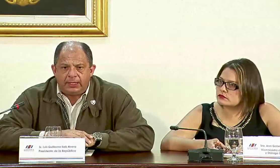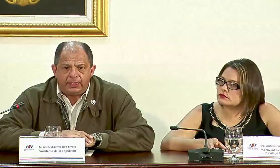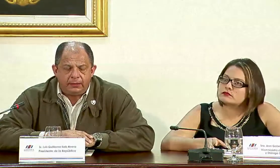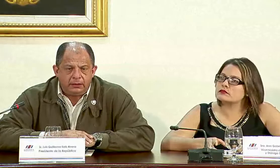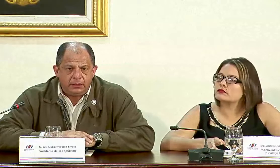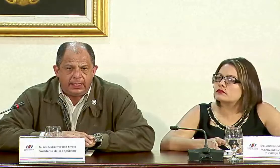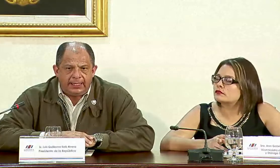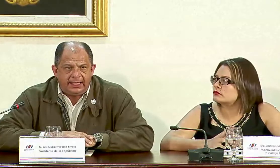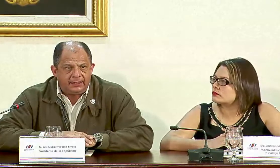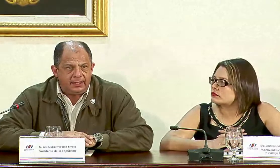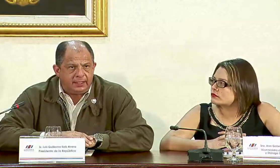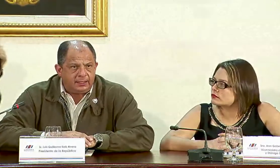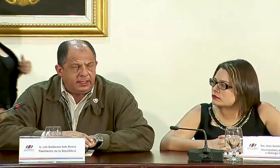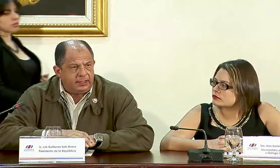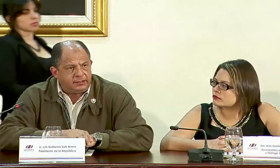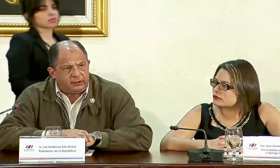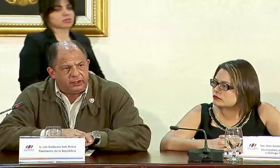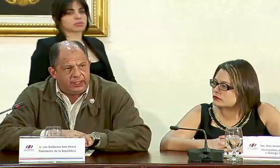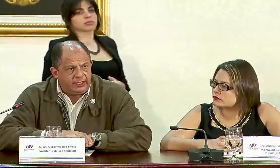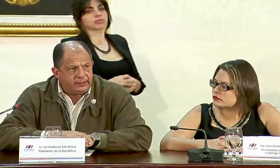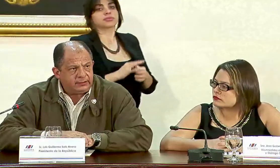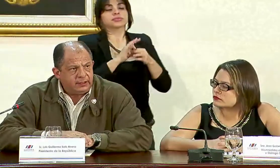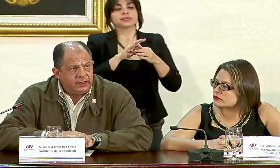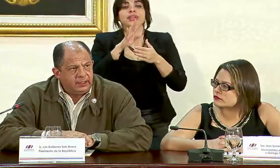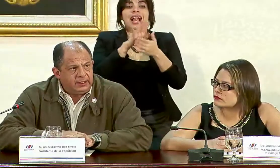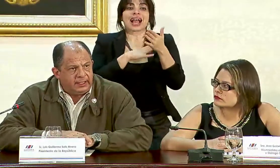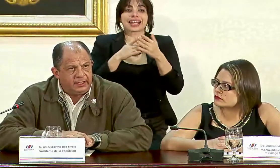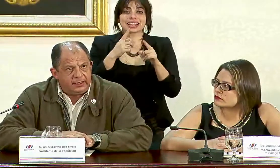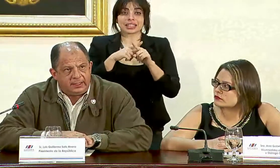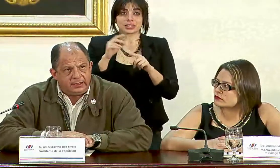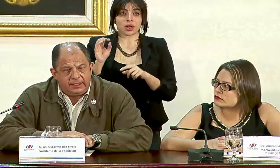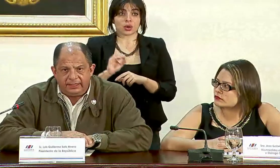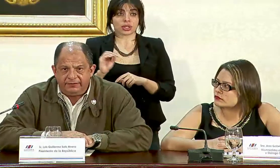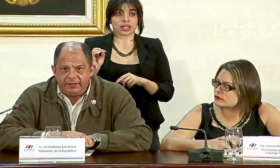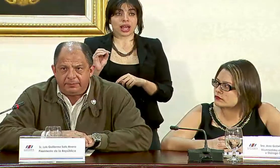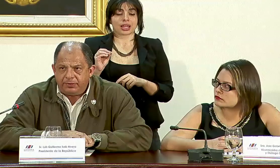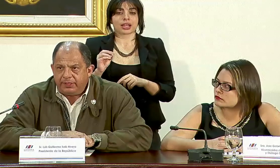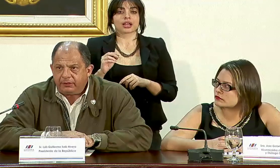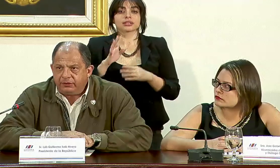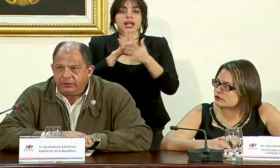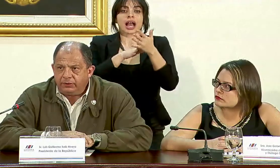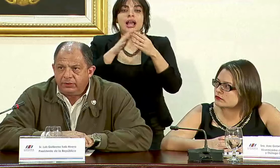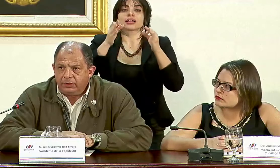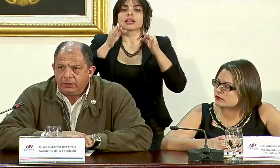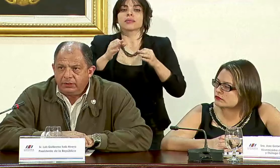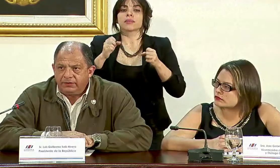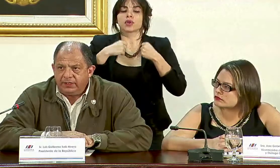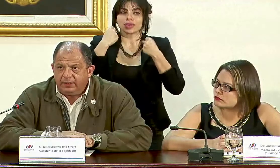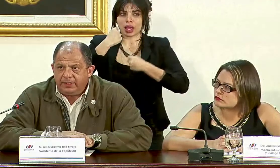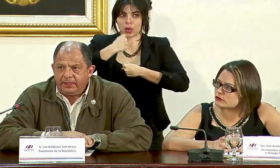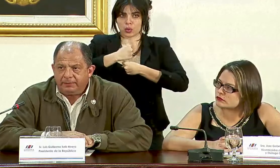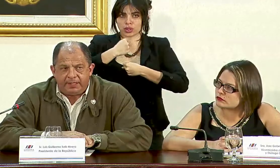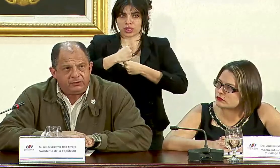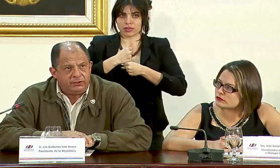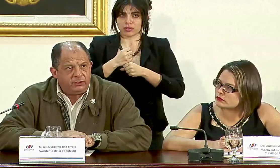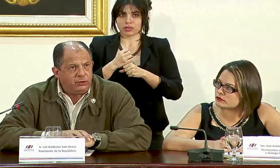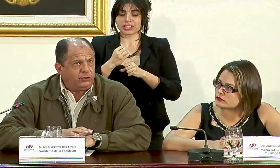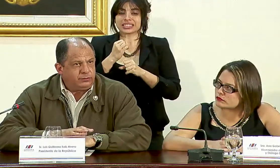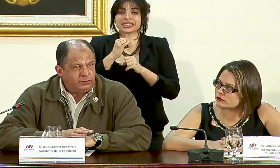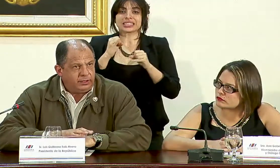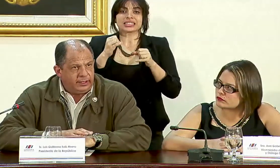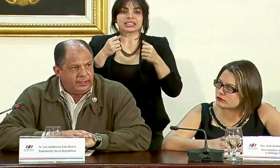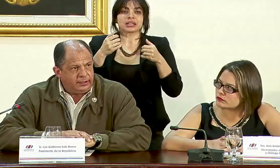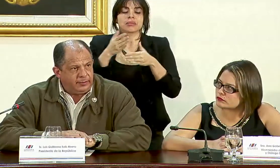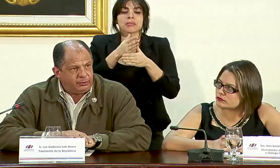respecto a la agenda en extraordinarias la agenda la define el poder ejecutivo sin que medie pacto